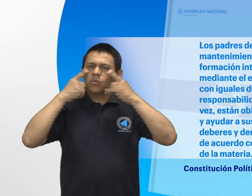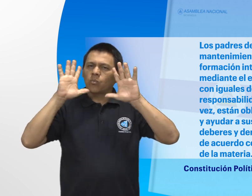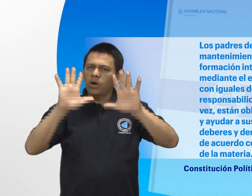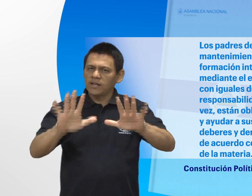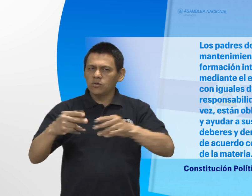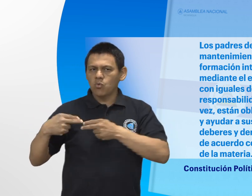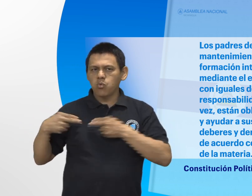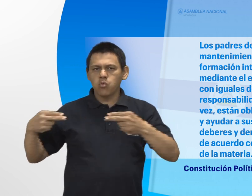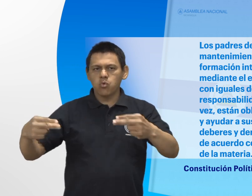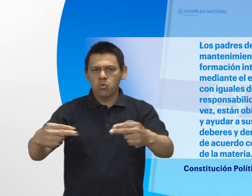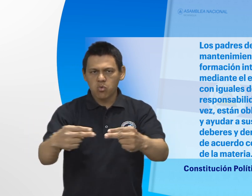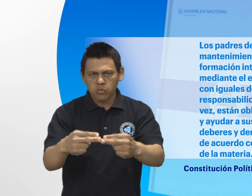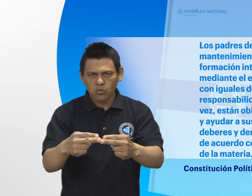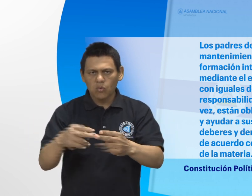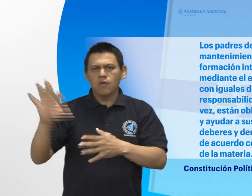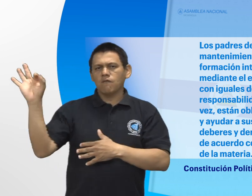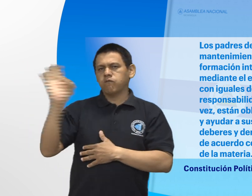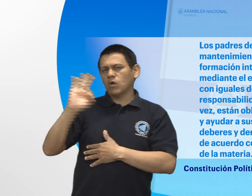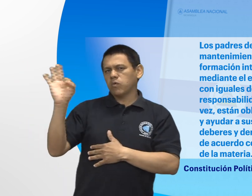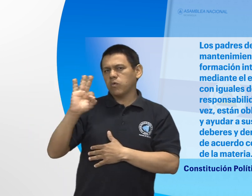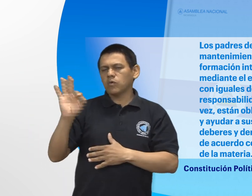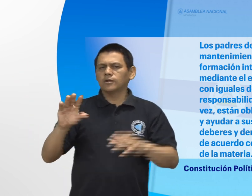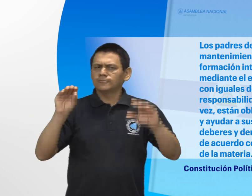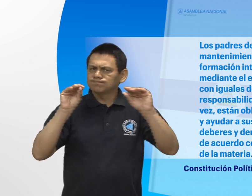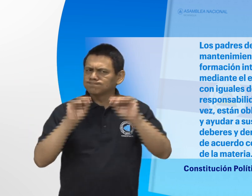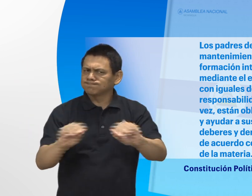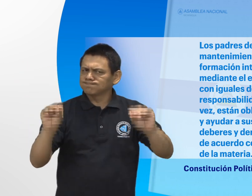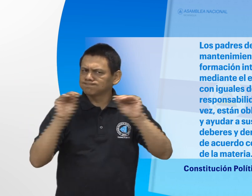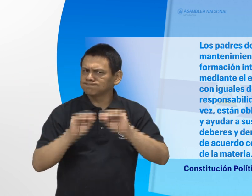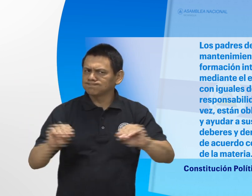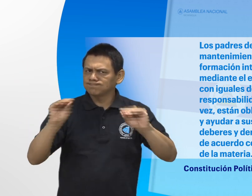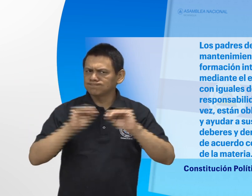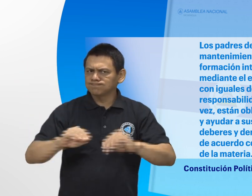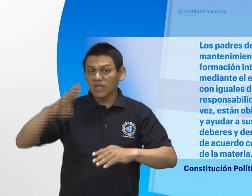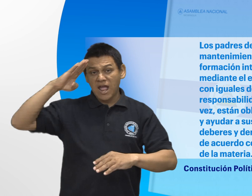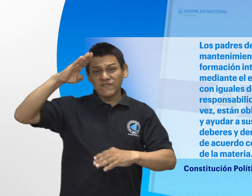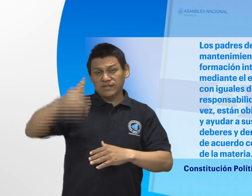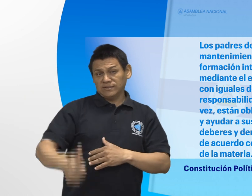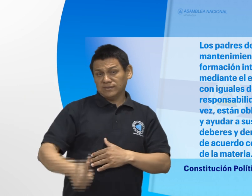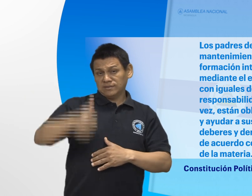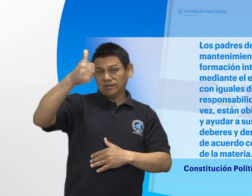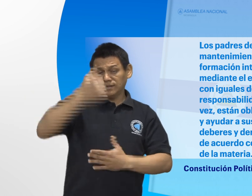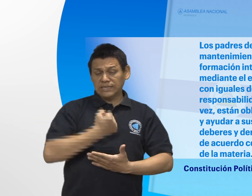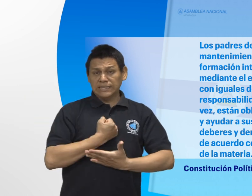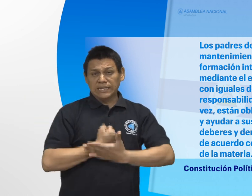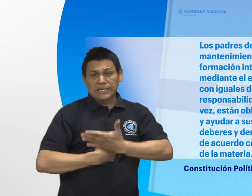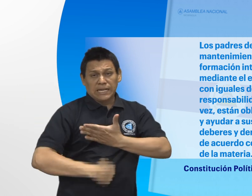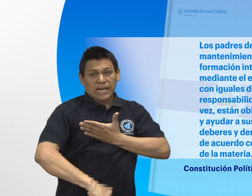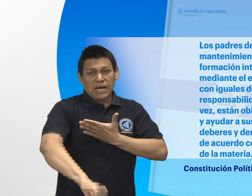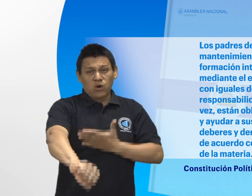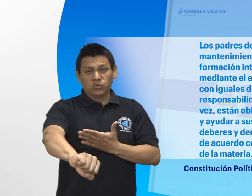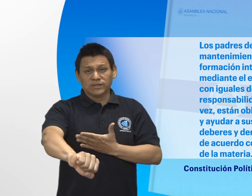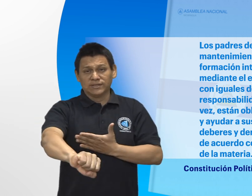Los padres deben atender el mantenimiento del hogar y la formación integral de los hijos